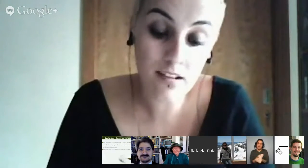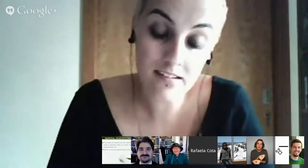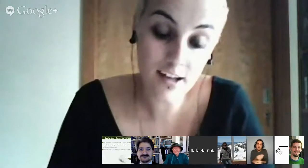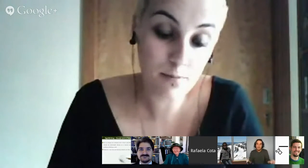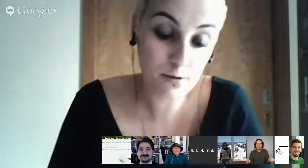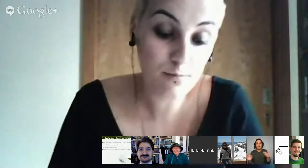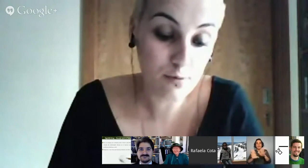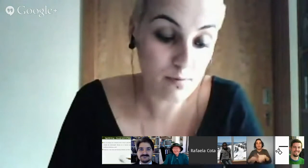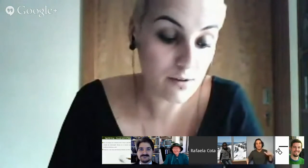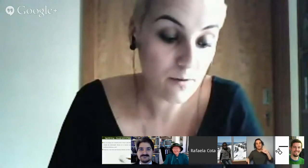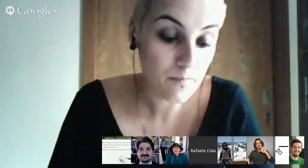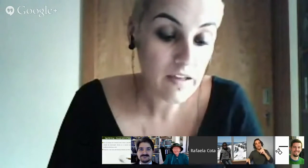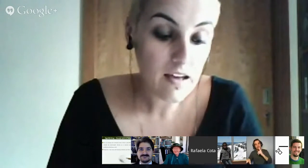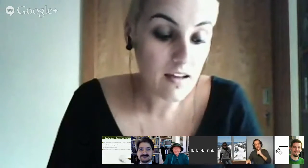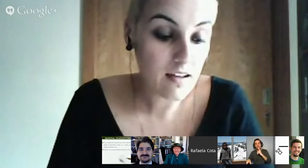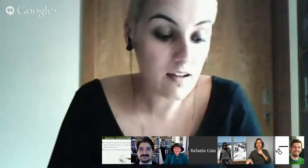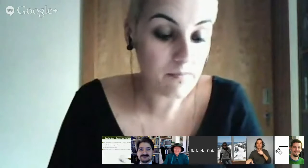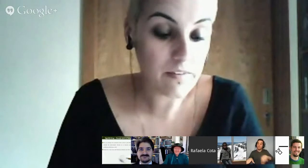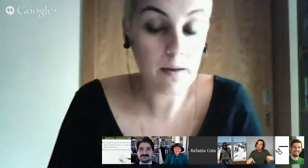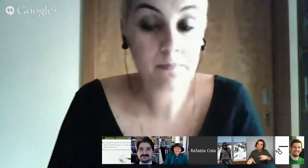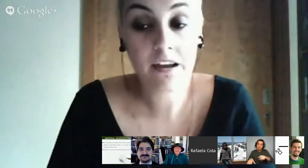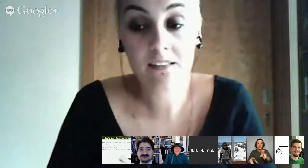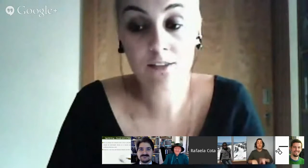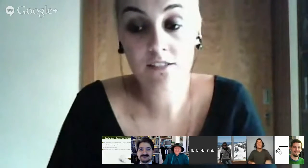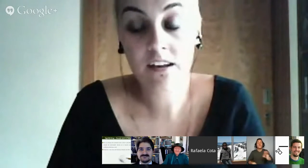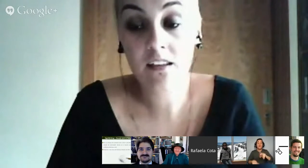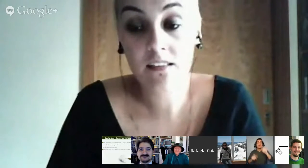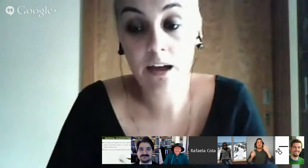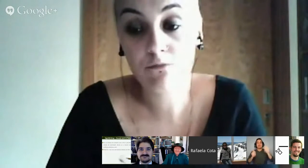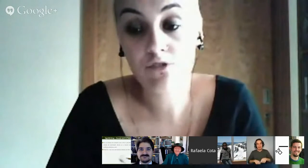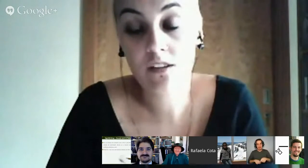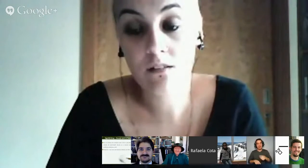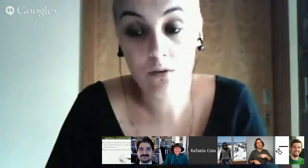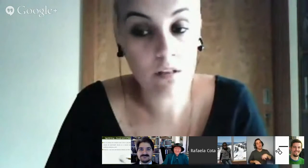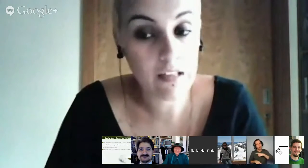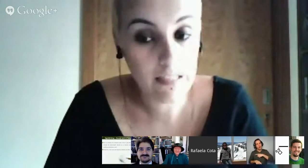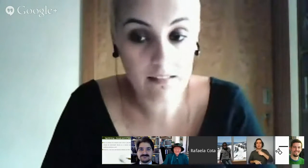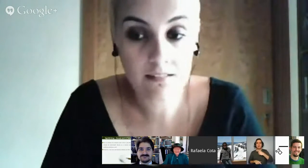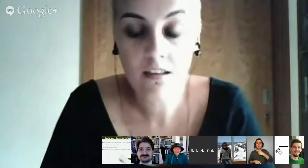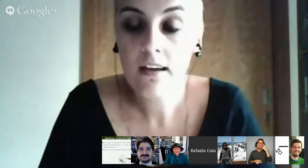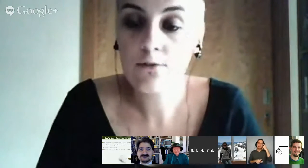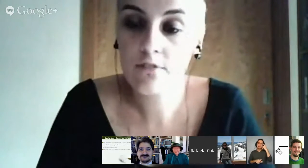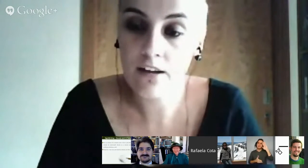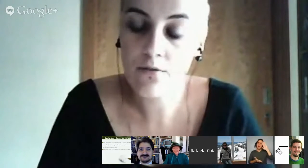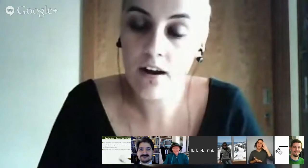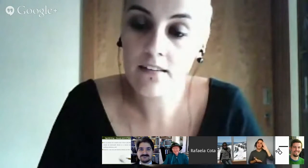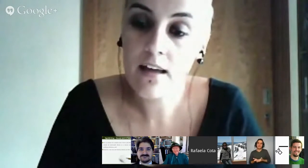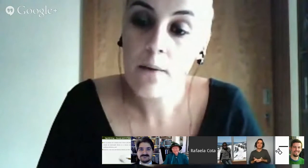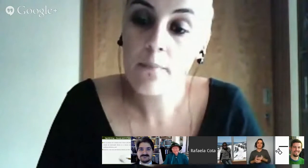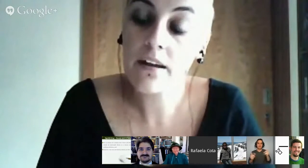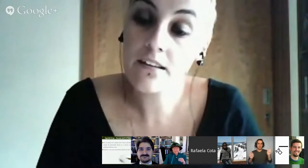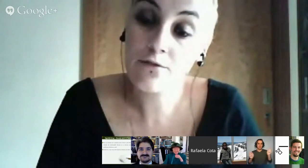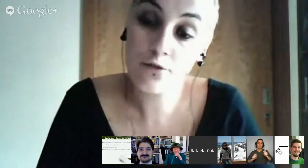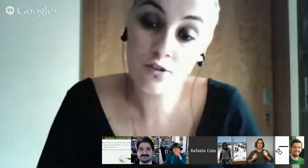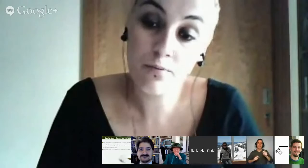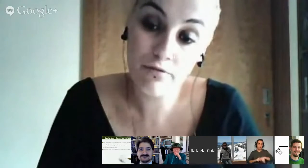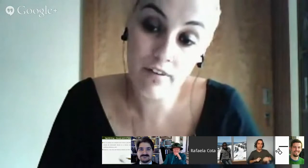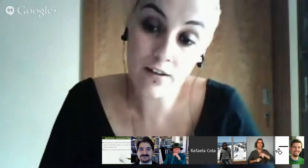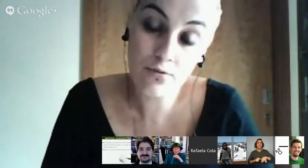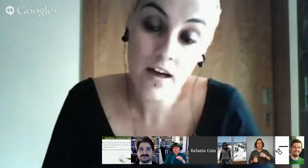utilizado pelo público e apesar de nós acreditarmos na utilidade do signwriting para que isso fosse provado